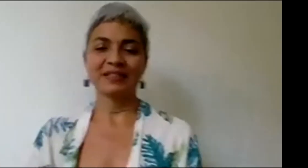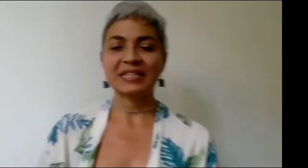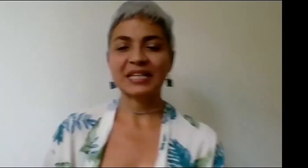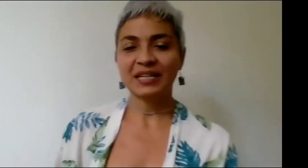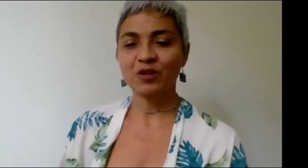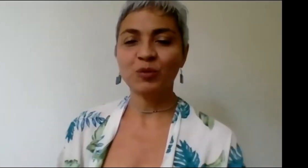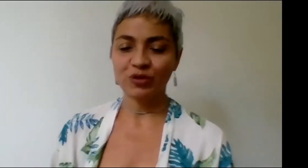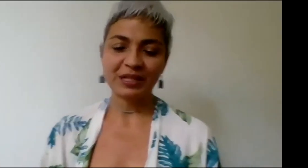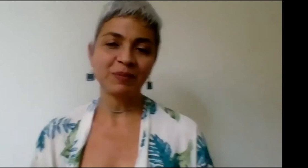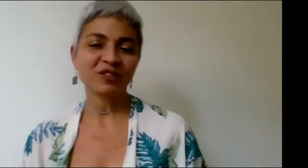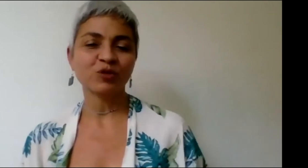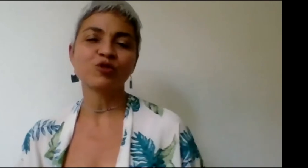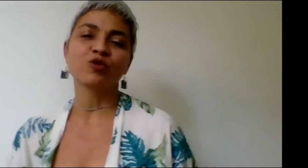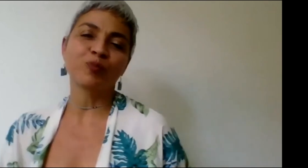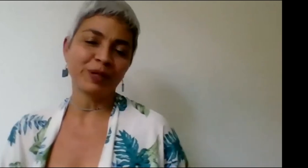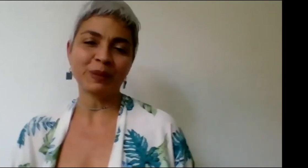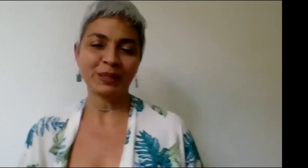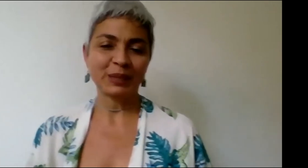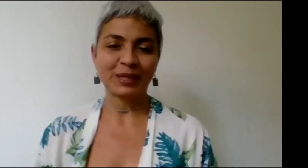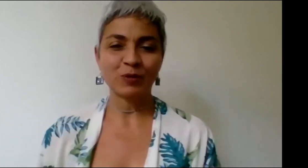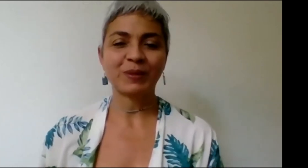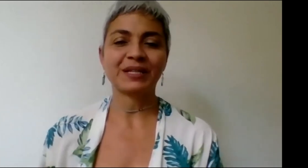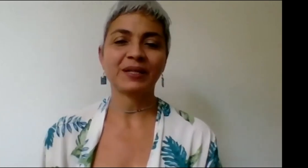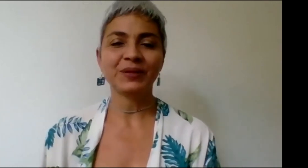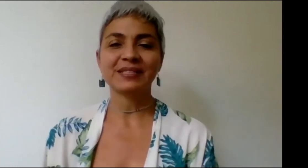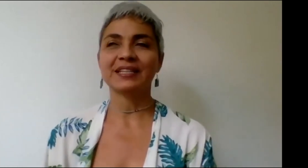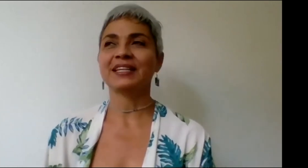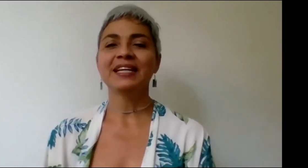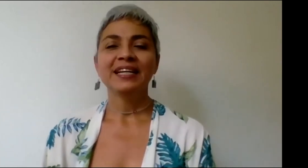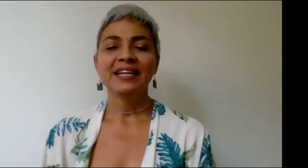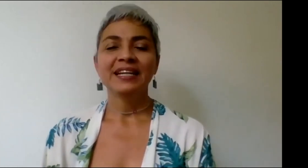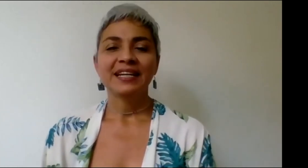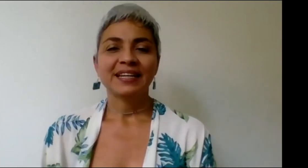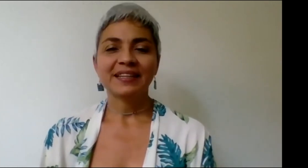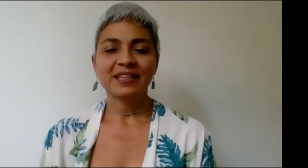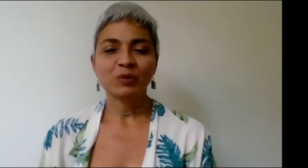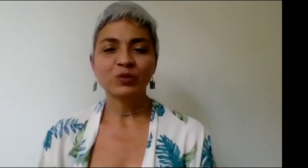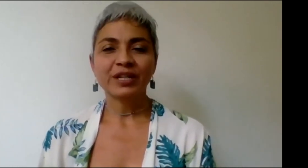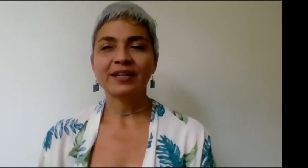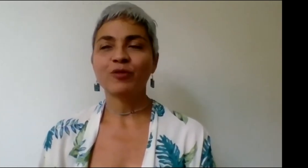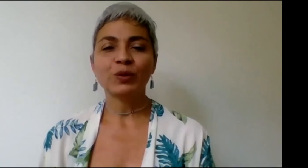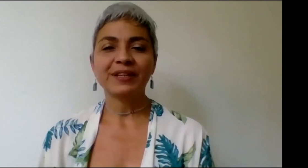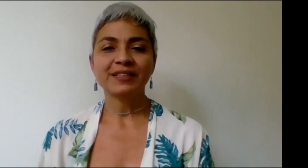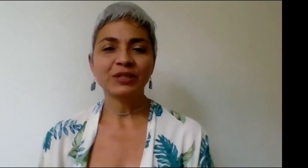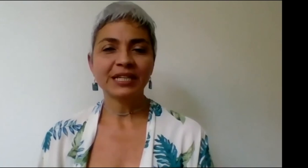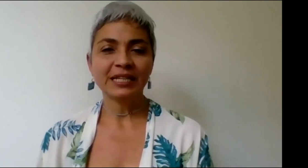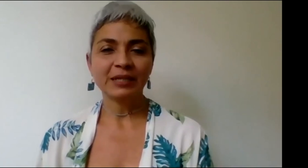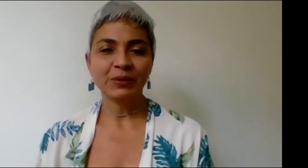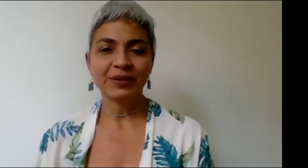Así que, como ustedes ven, estoy supremamente bien acompañada hoy. Así que tendremos una fluidez y un equilibrio